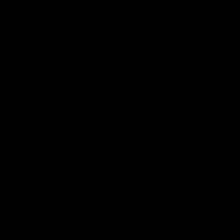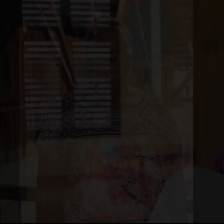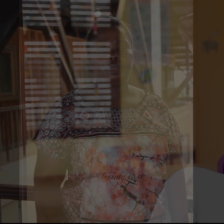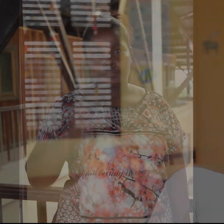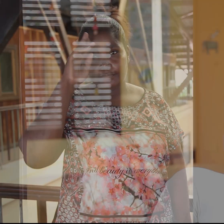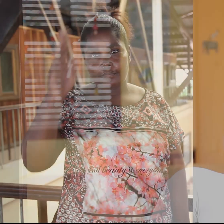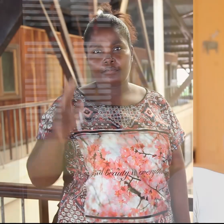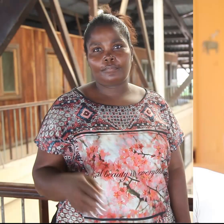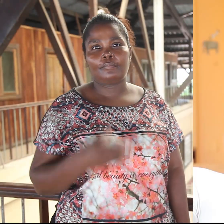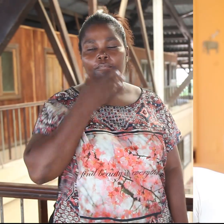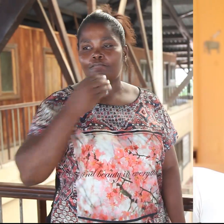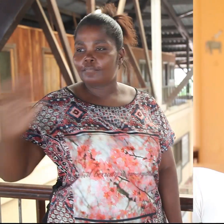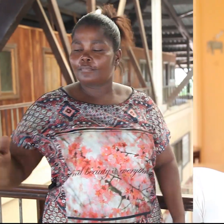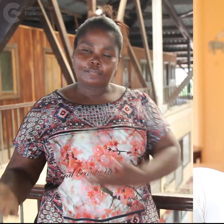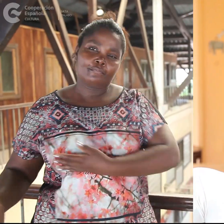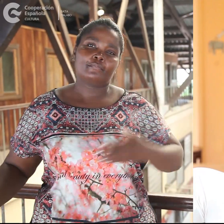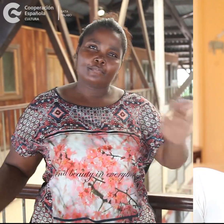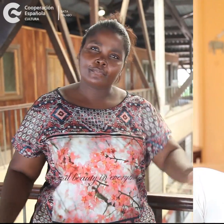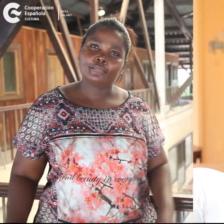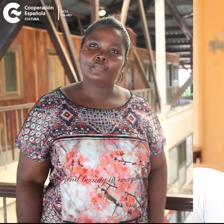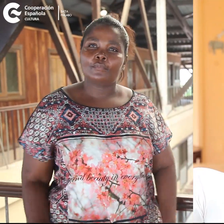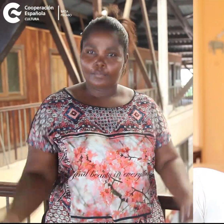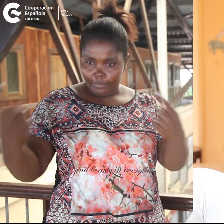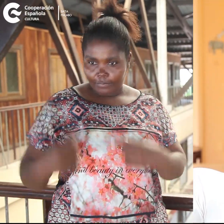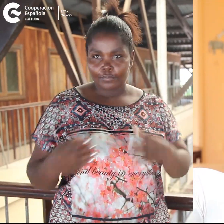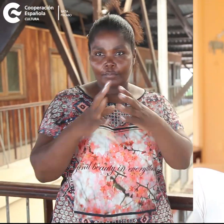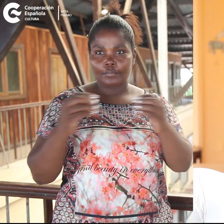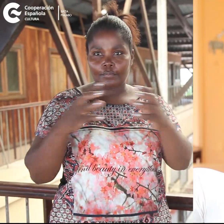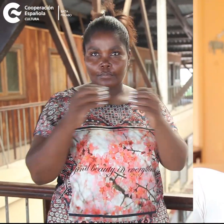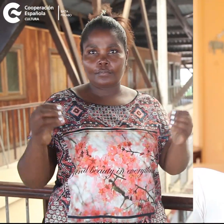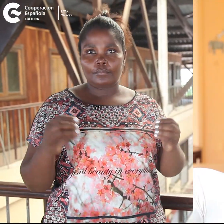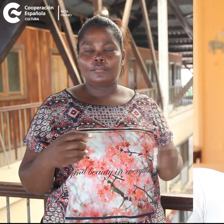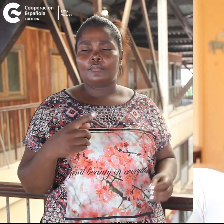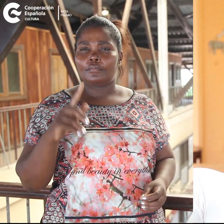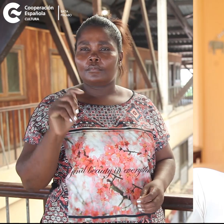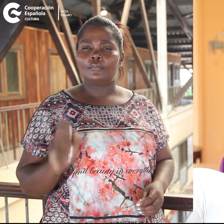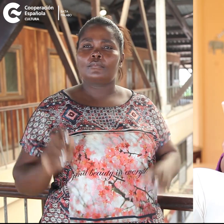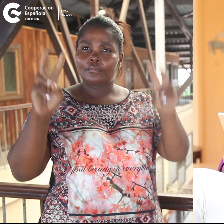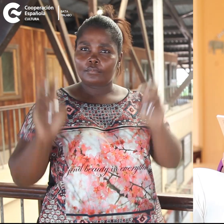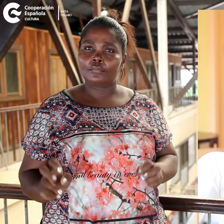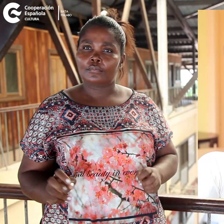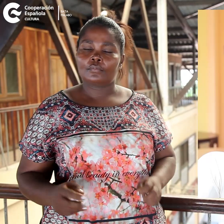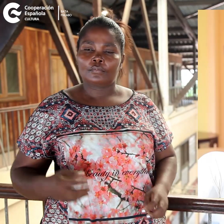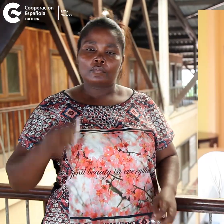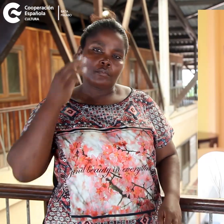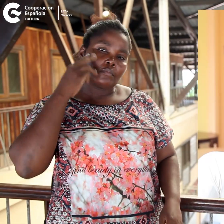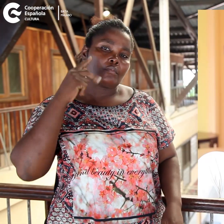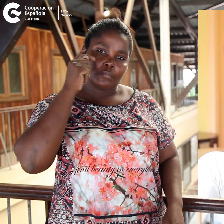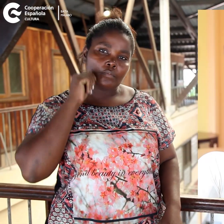Hola chicos y chicas, hoy les traigo un cuento de título Mona Vitombari y el